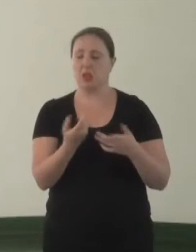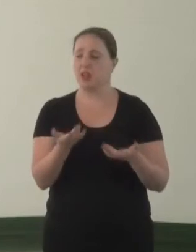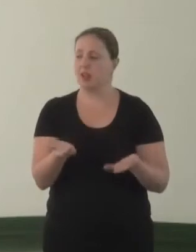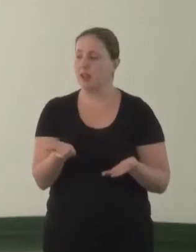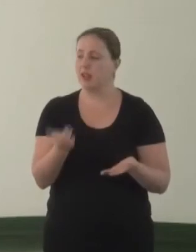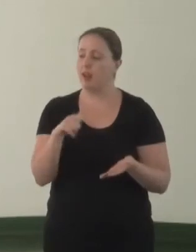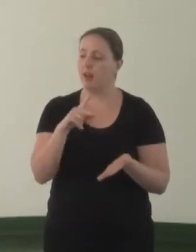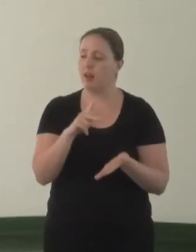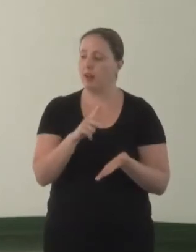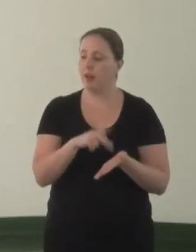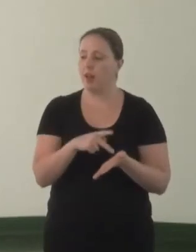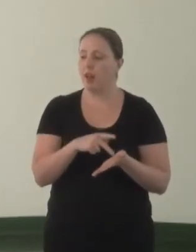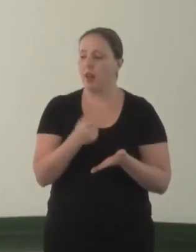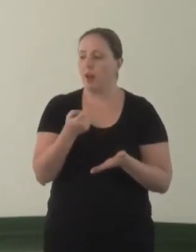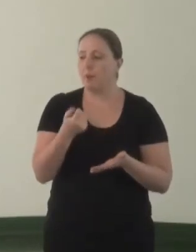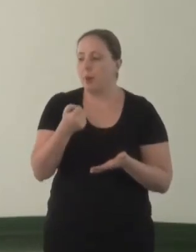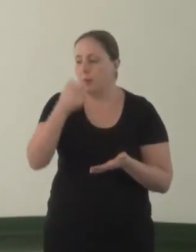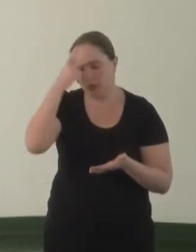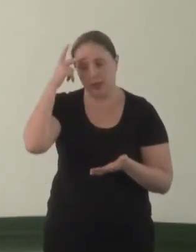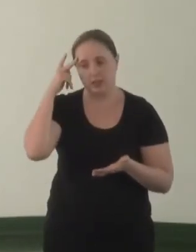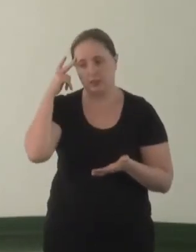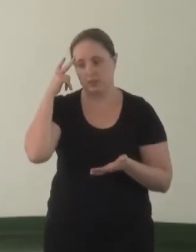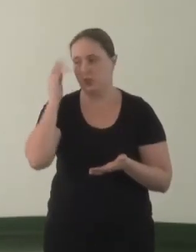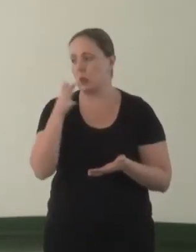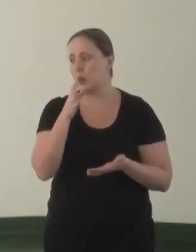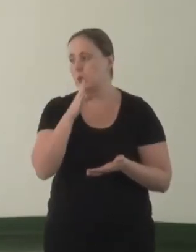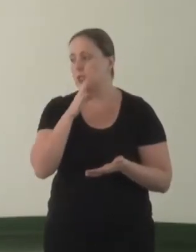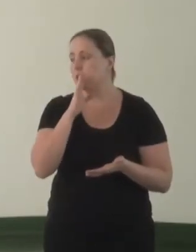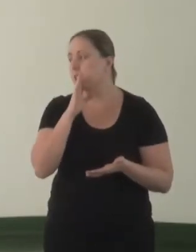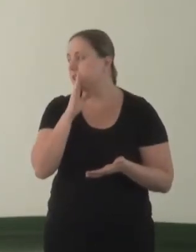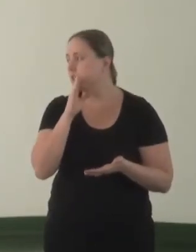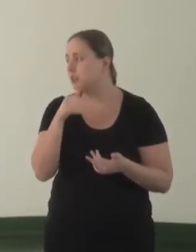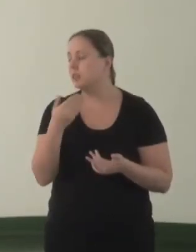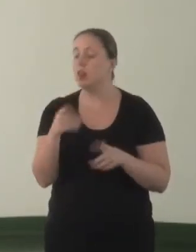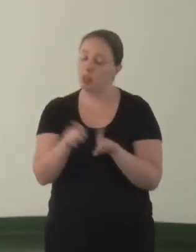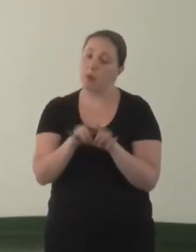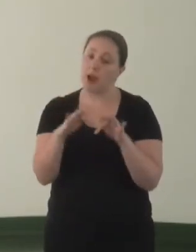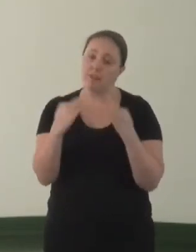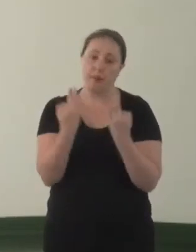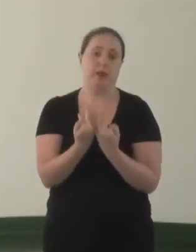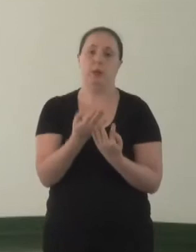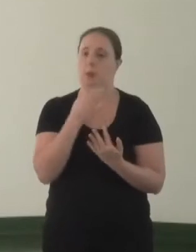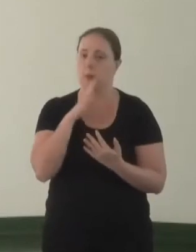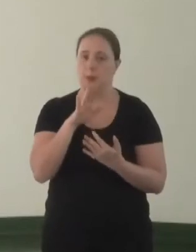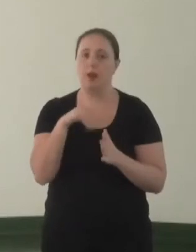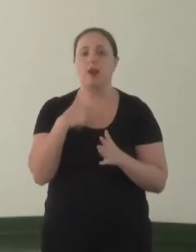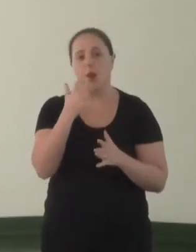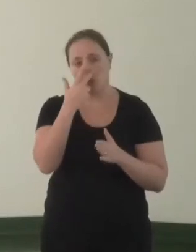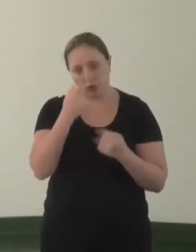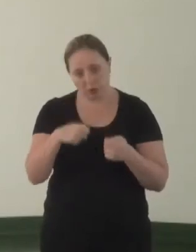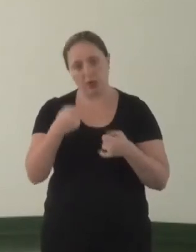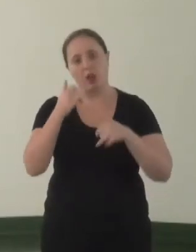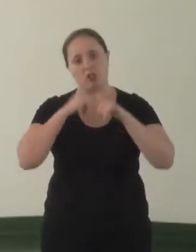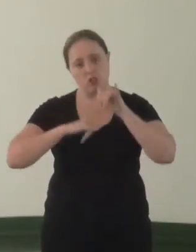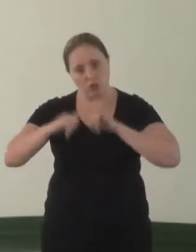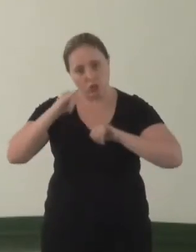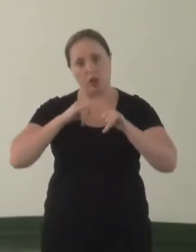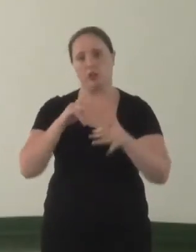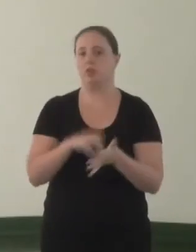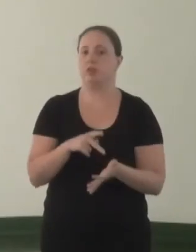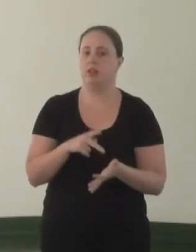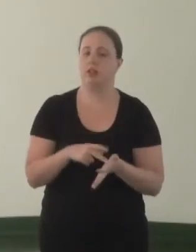é algo assim que poucas pessoas conhecem, né? Inclusive a família, né? Então, acho que tem que divulgar realmente,